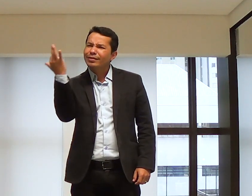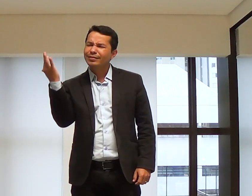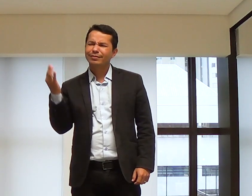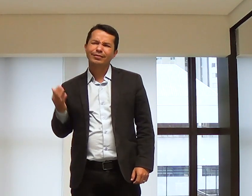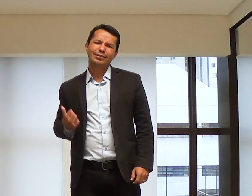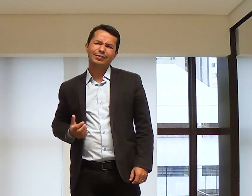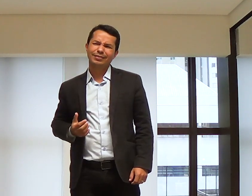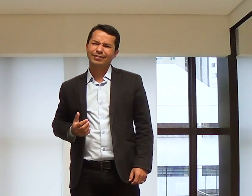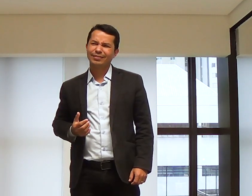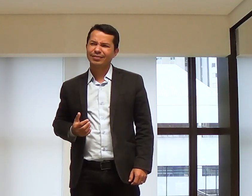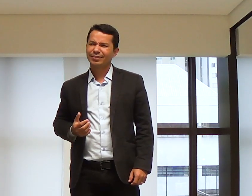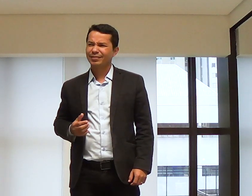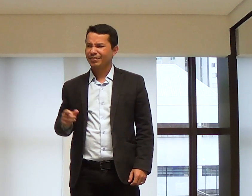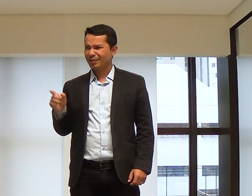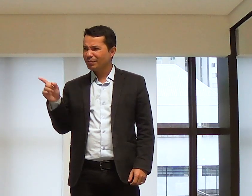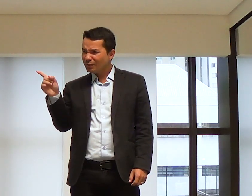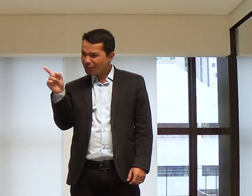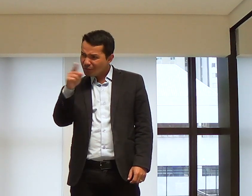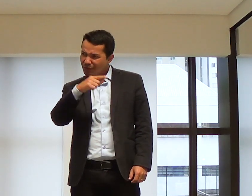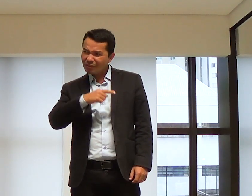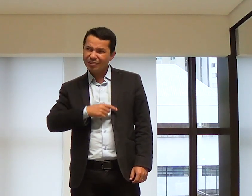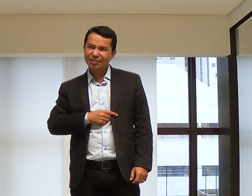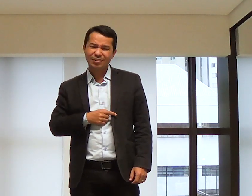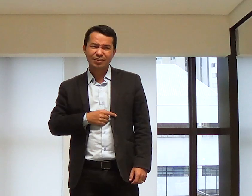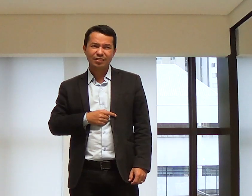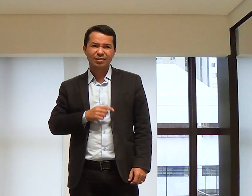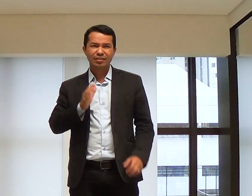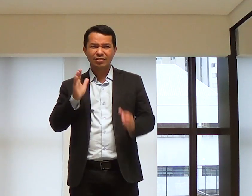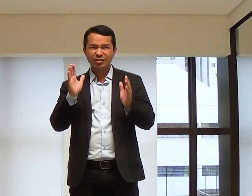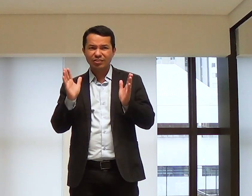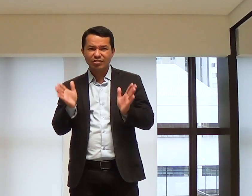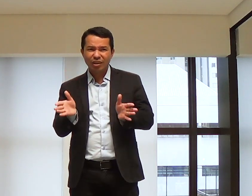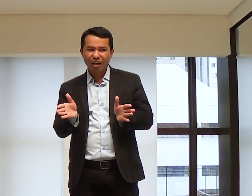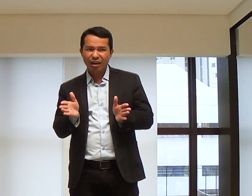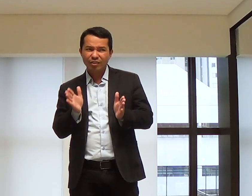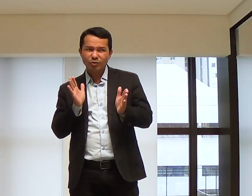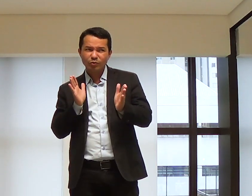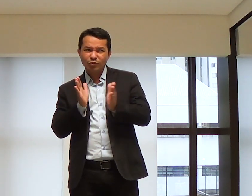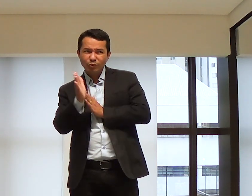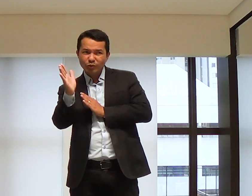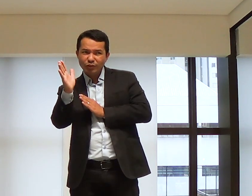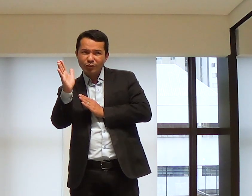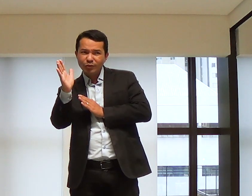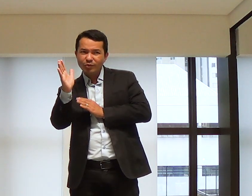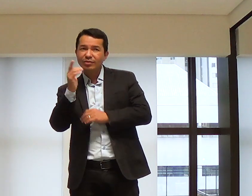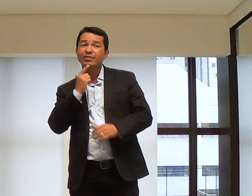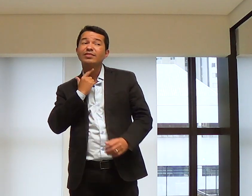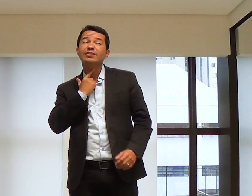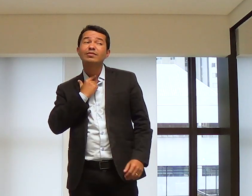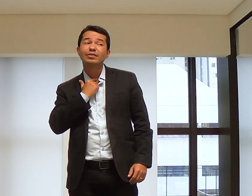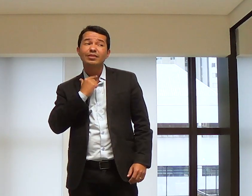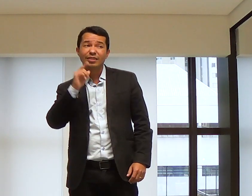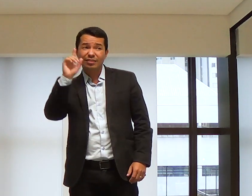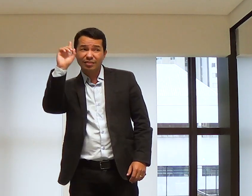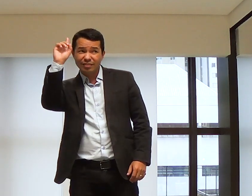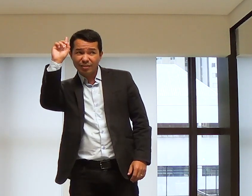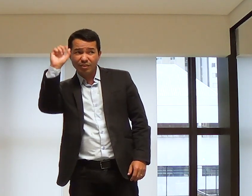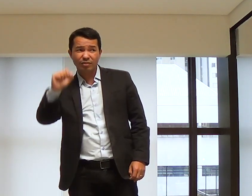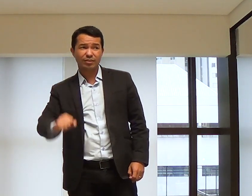Agora, quantas vezes você já fugiu da vontade